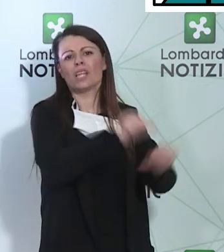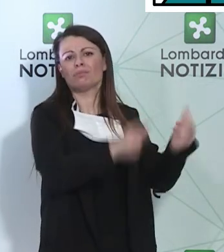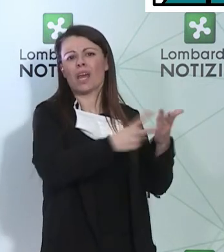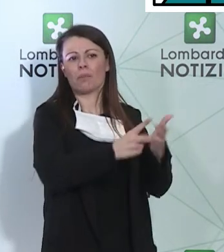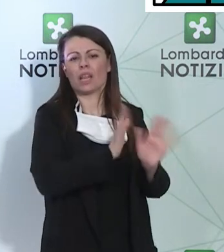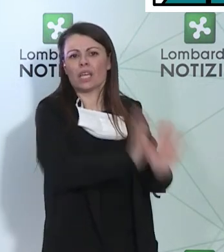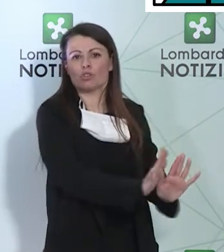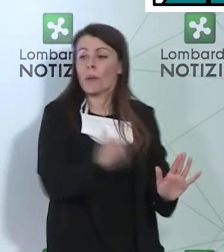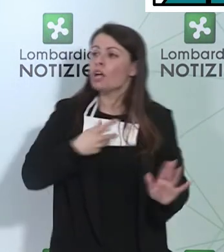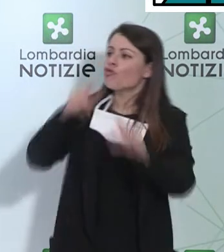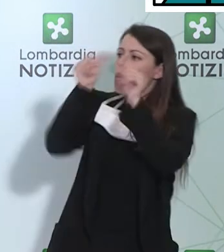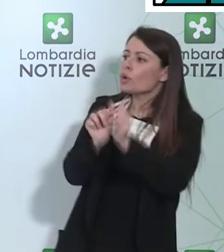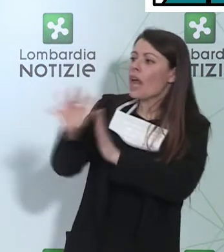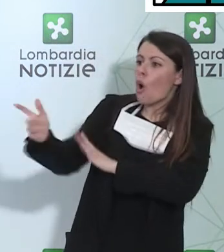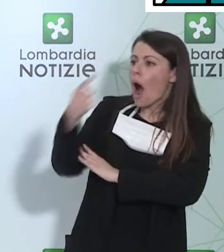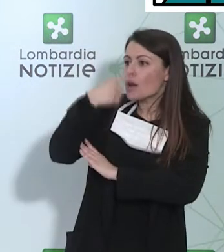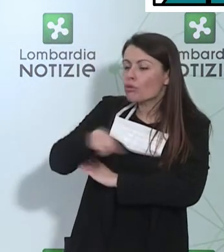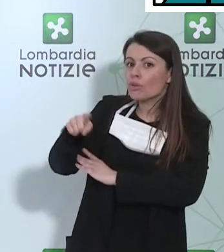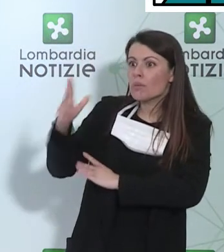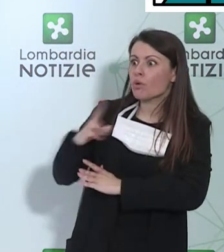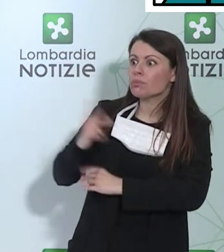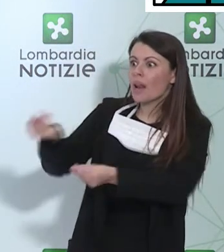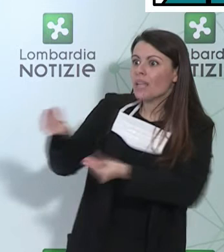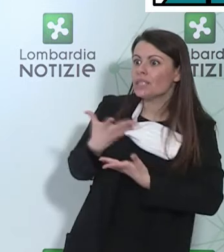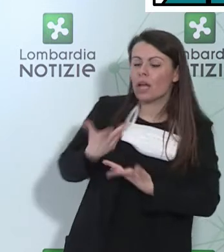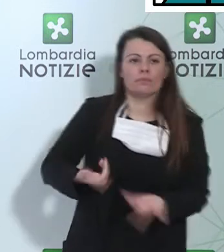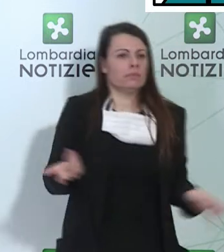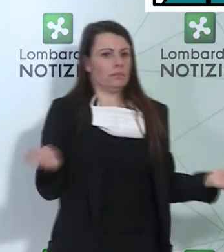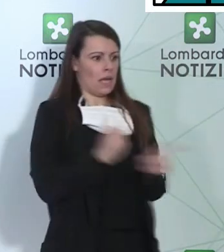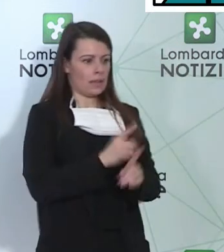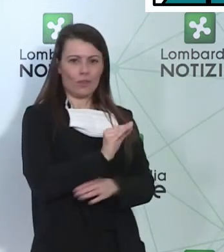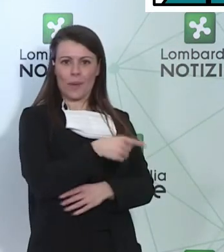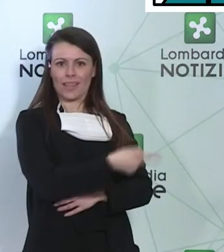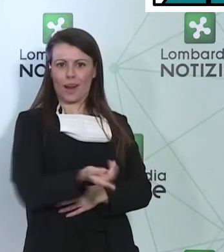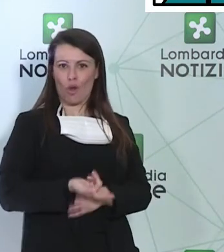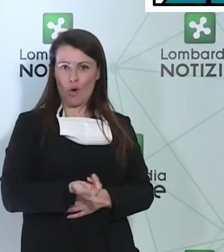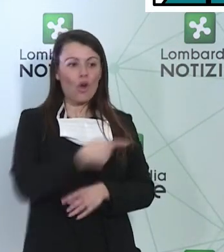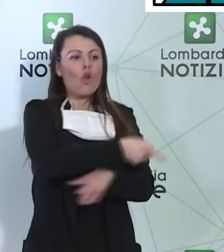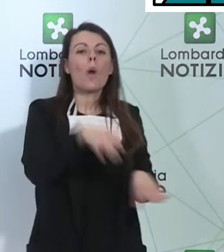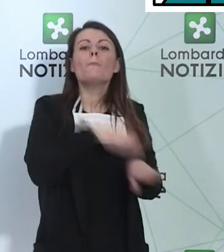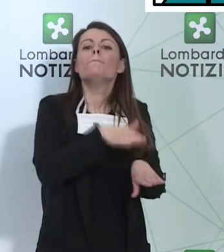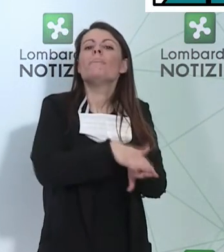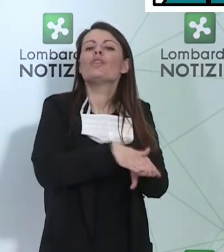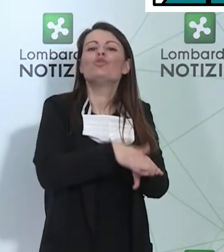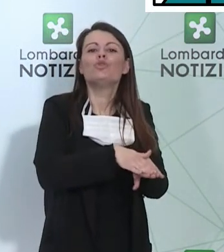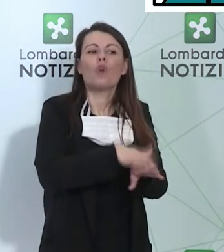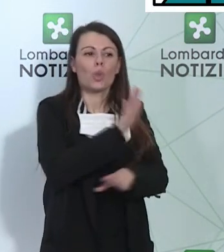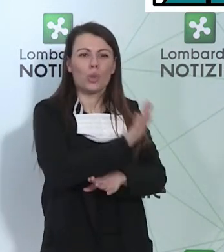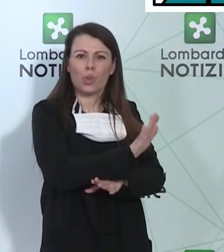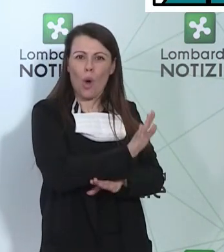modello a cui si guarda con più speranza? Bisogna chiederlo a loro, in che modalità stanno svolgendo la